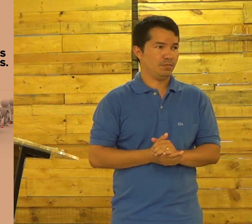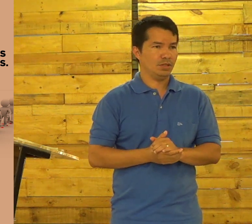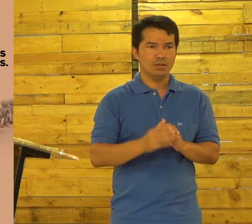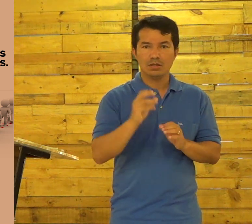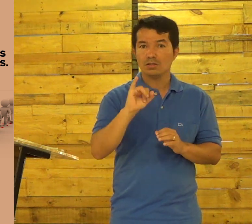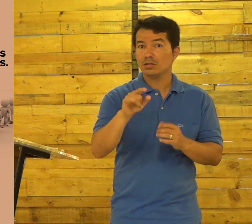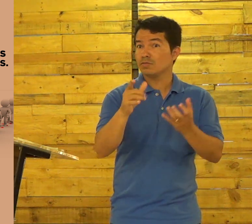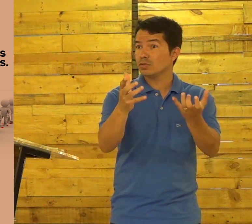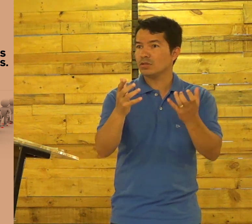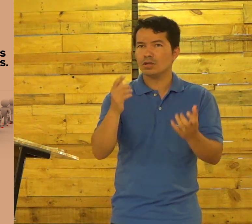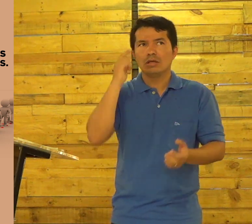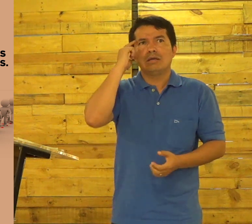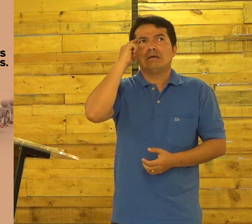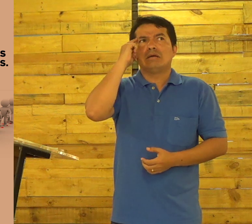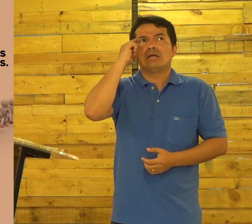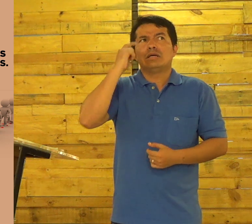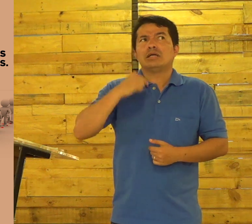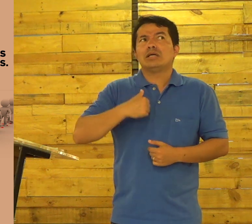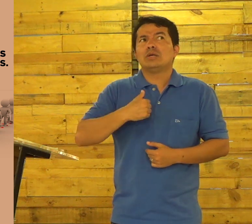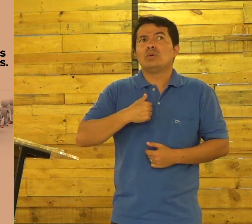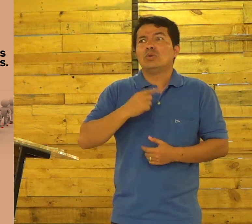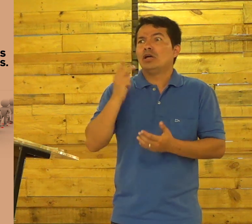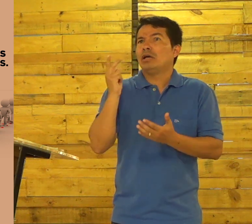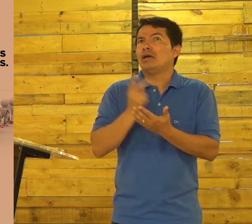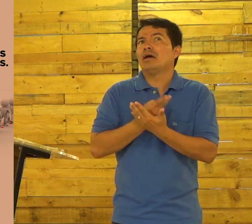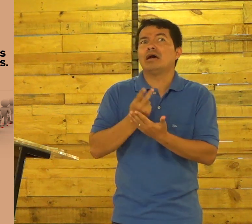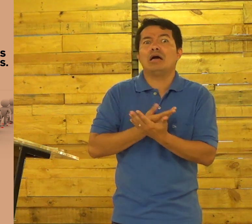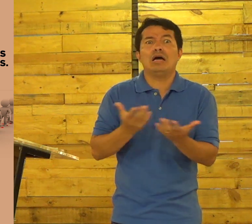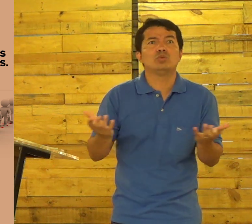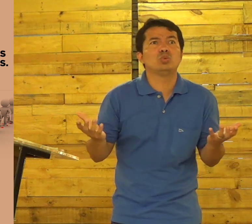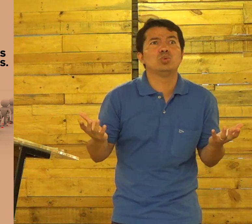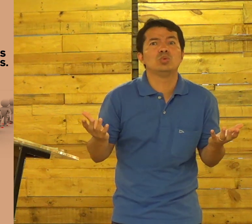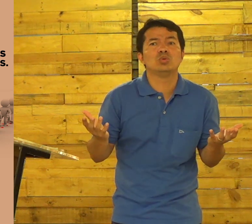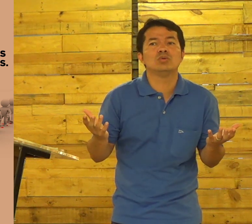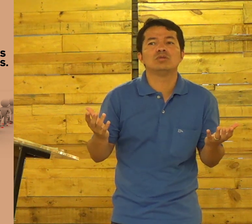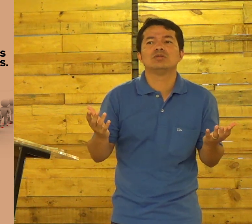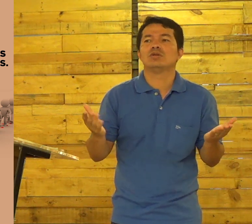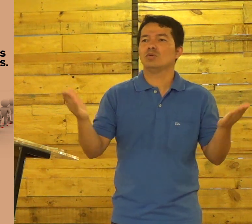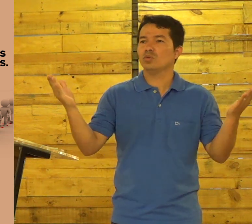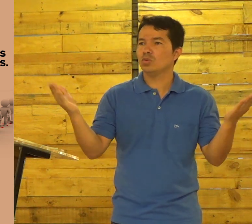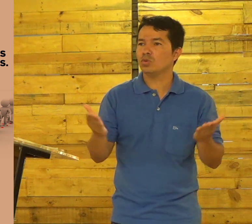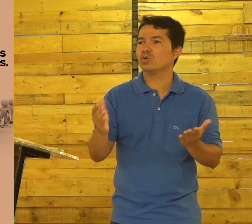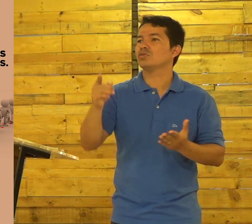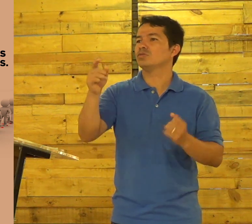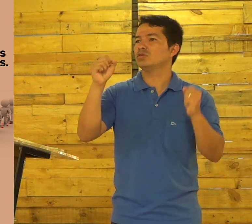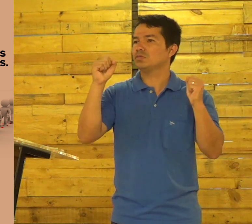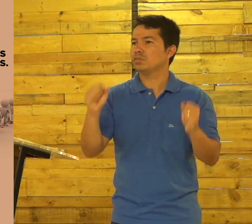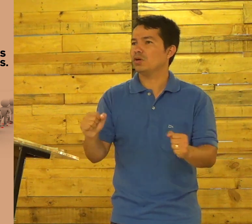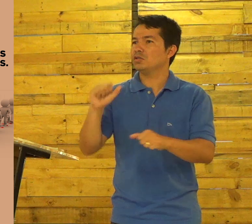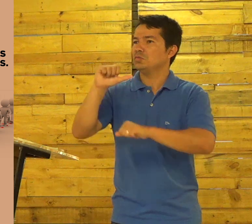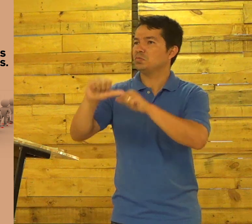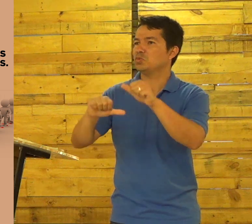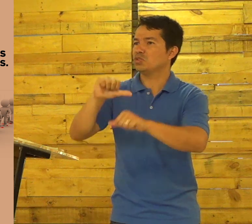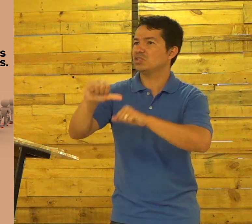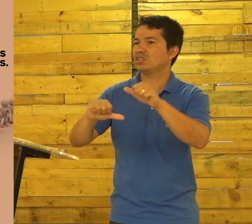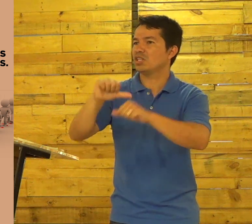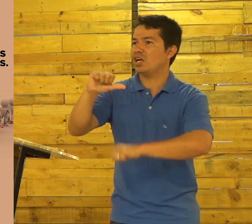Se você Está pensando No chame A parte Tem errado Tanto Você Pode